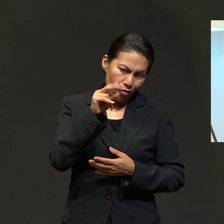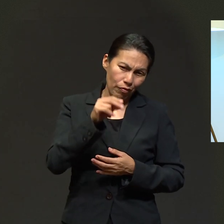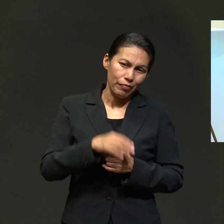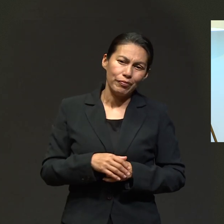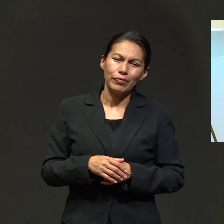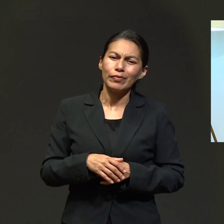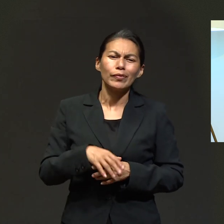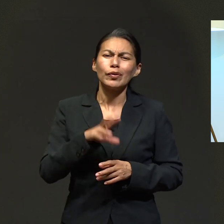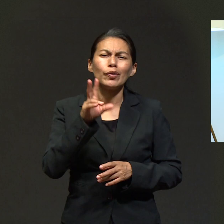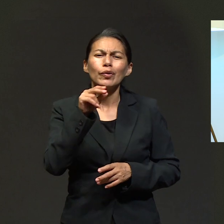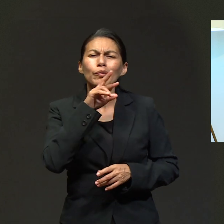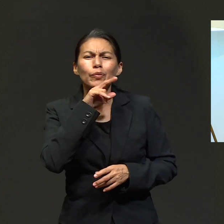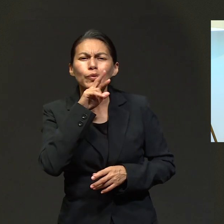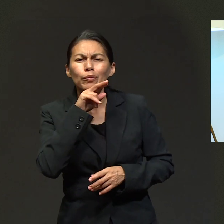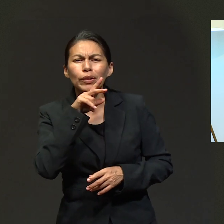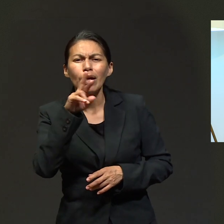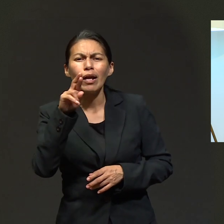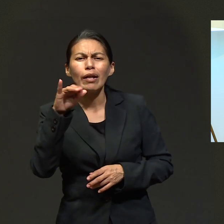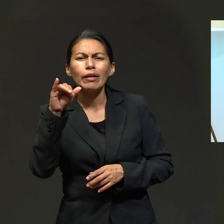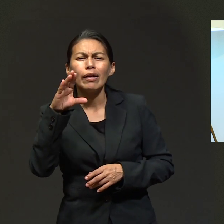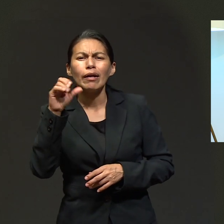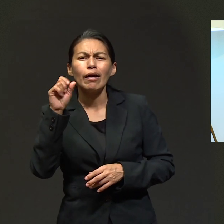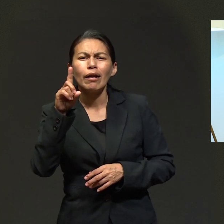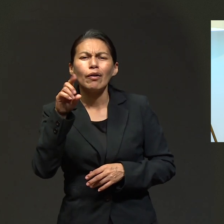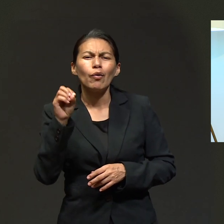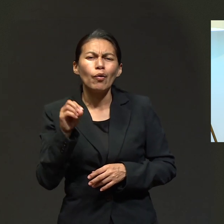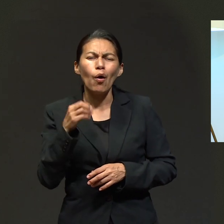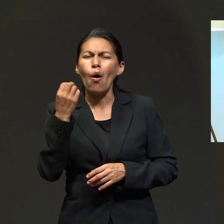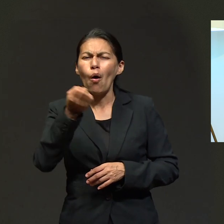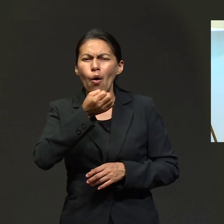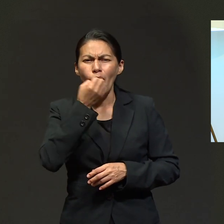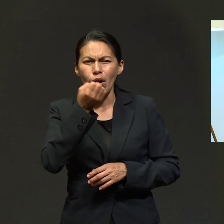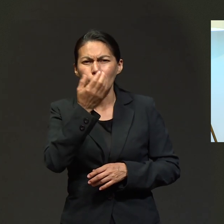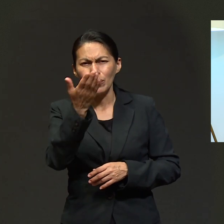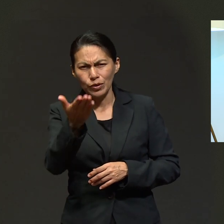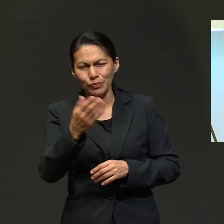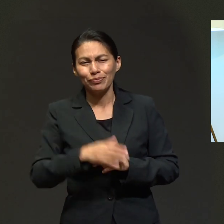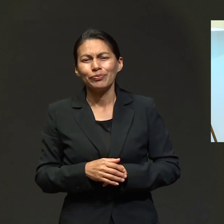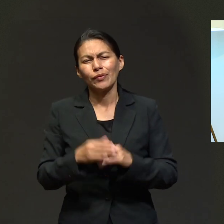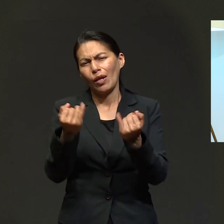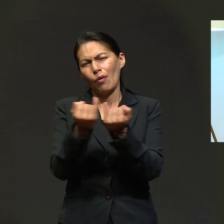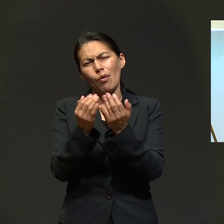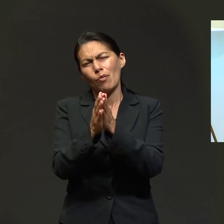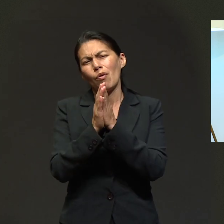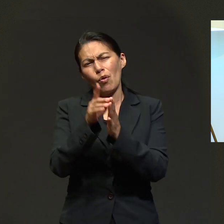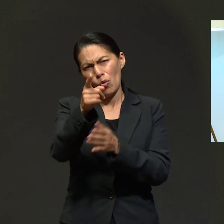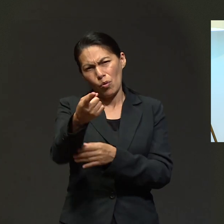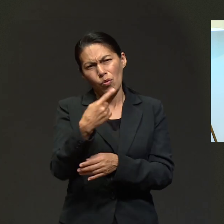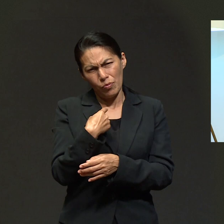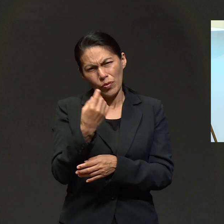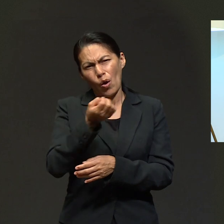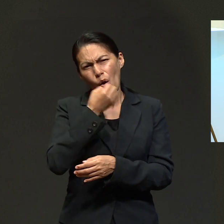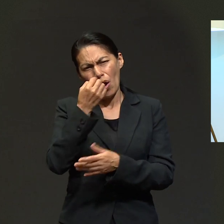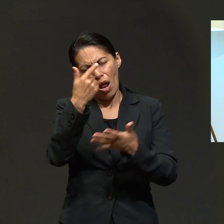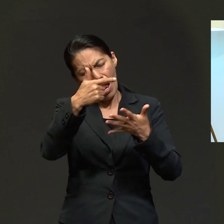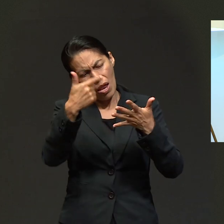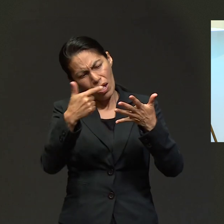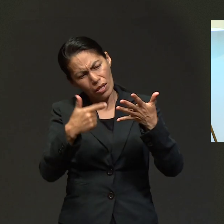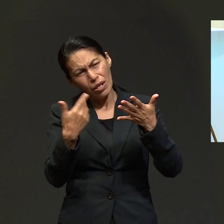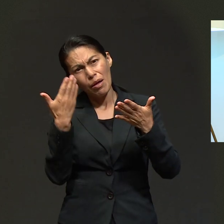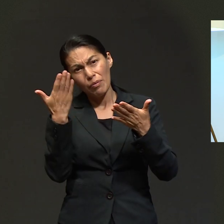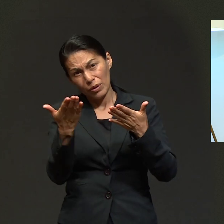estamos contigo y vamos a estar orando. También ora con nosotros, ora por estas peticiones que tú estás